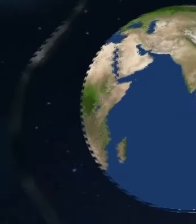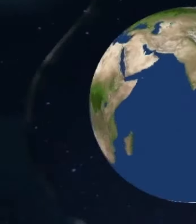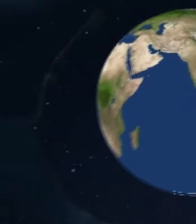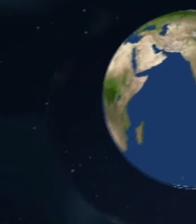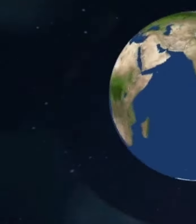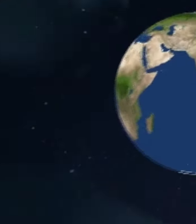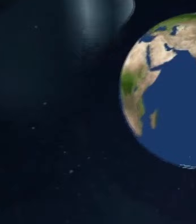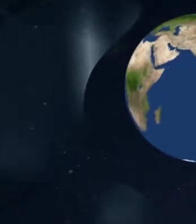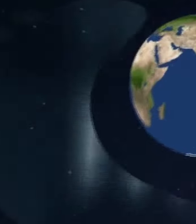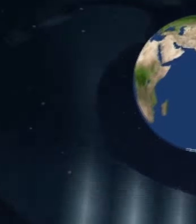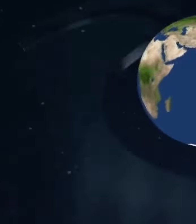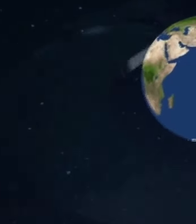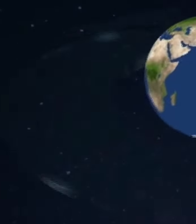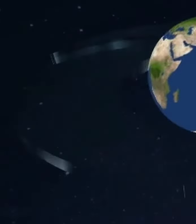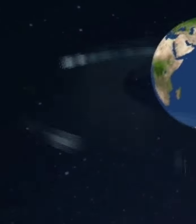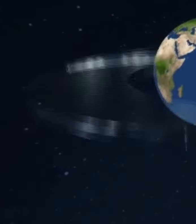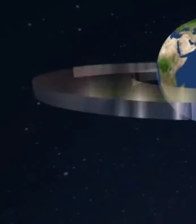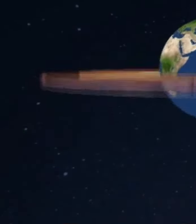موسیقی